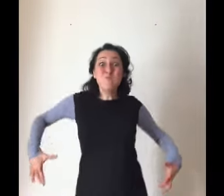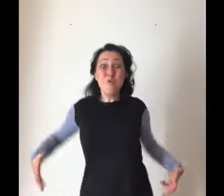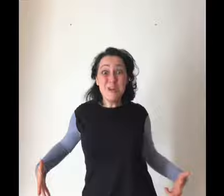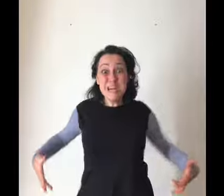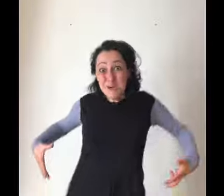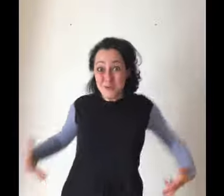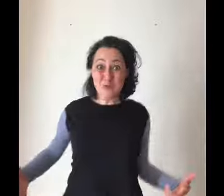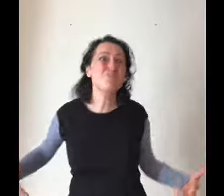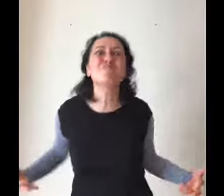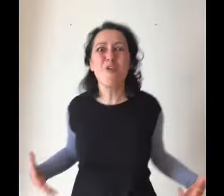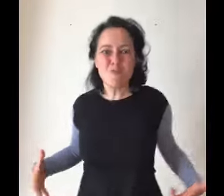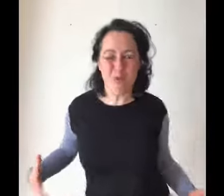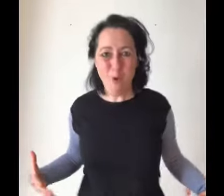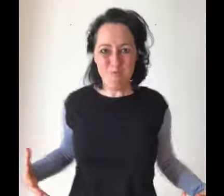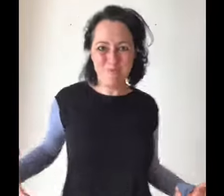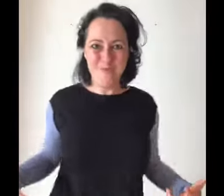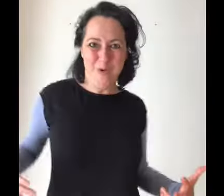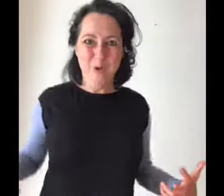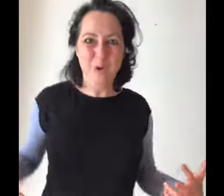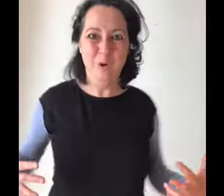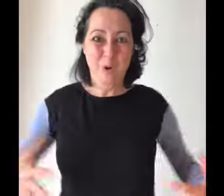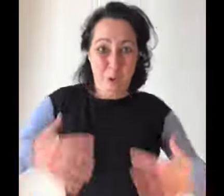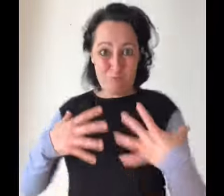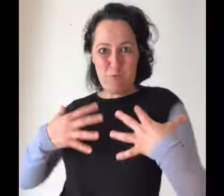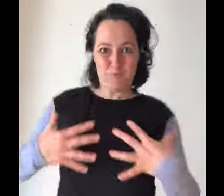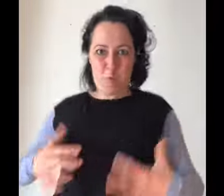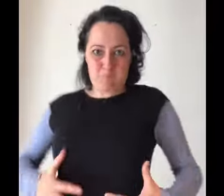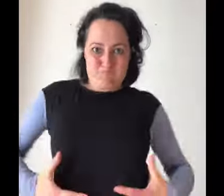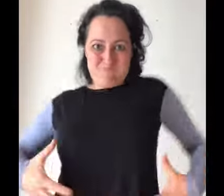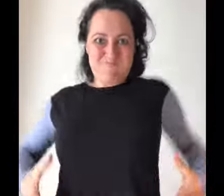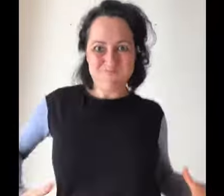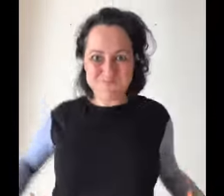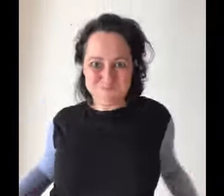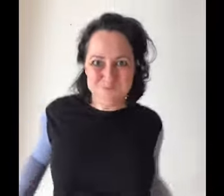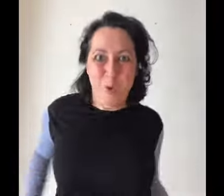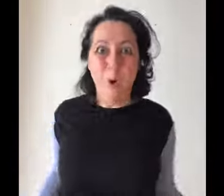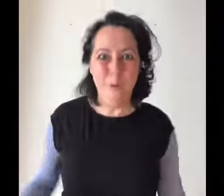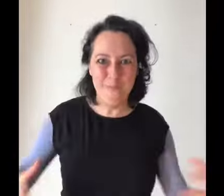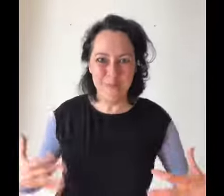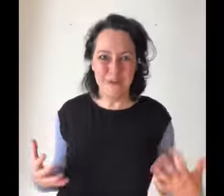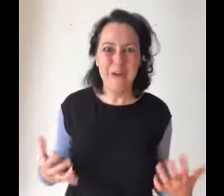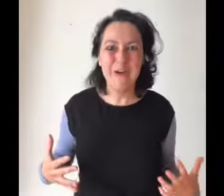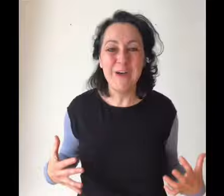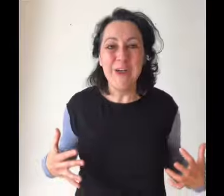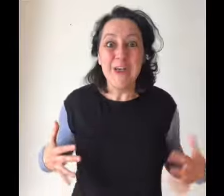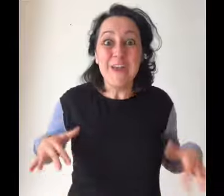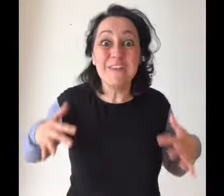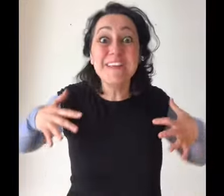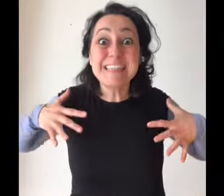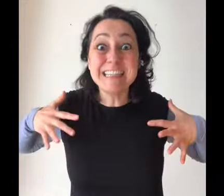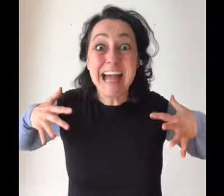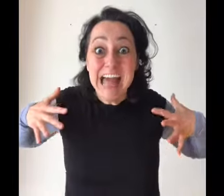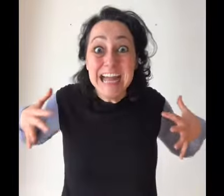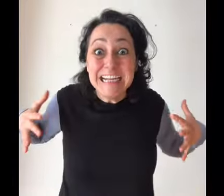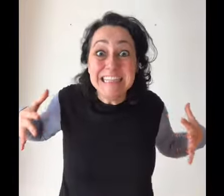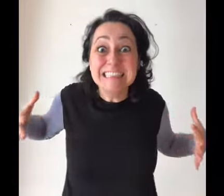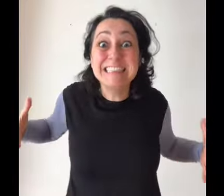brummino tutto tondo, tutto tondo, vestita di